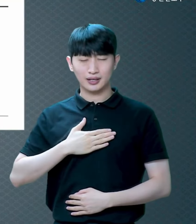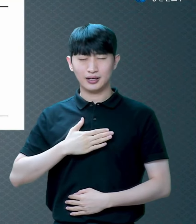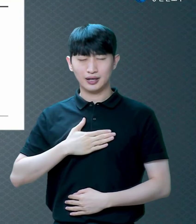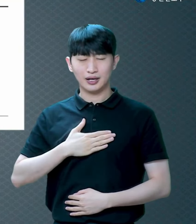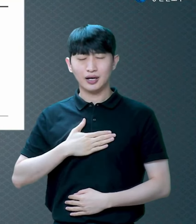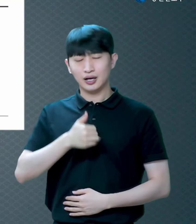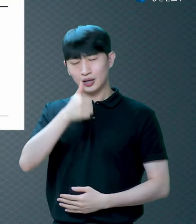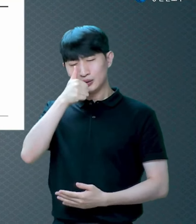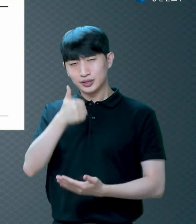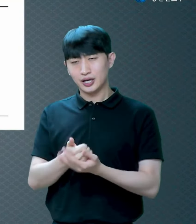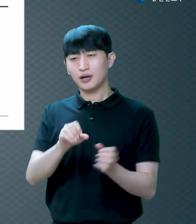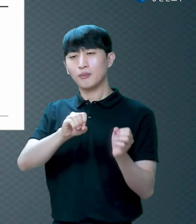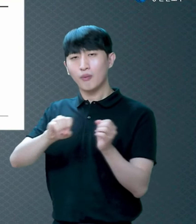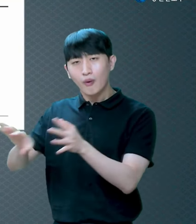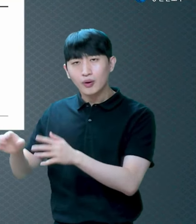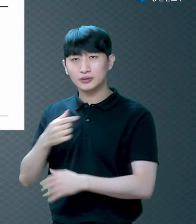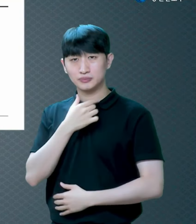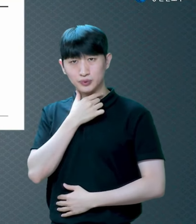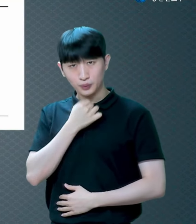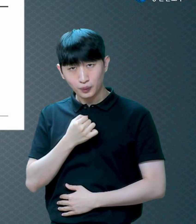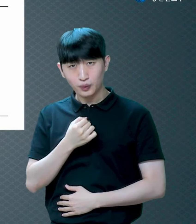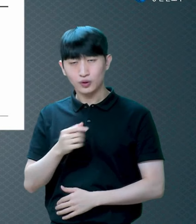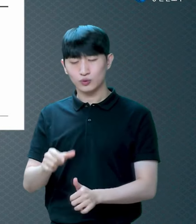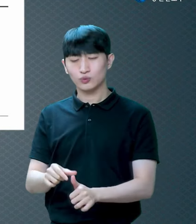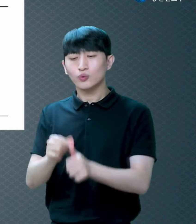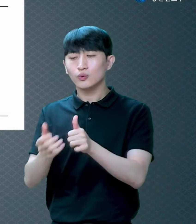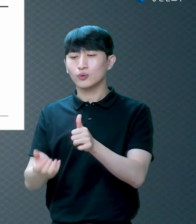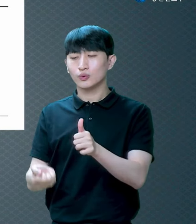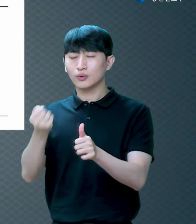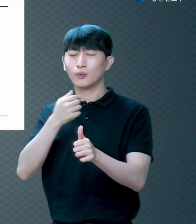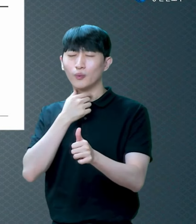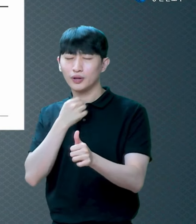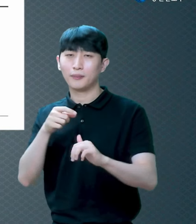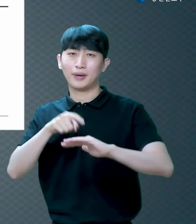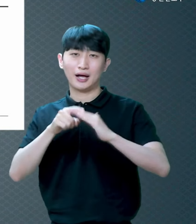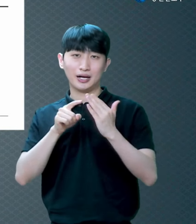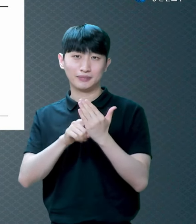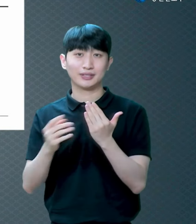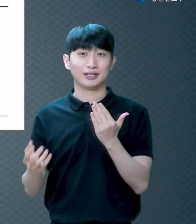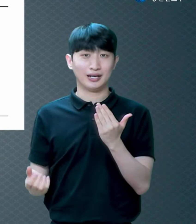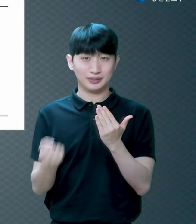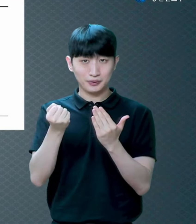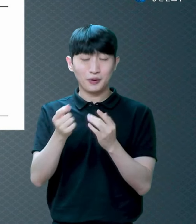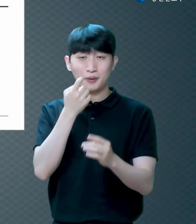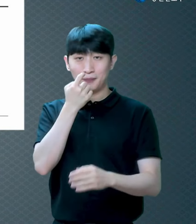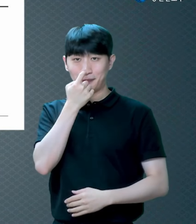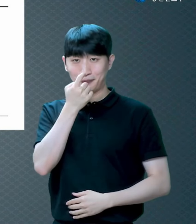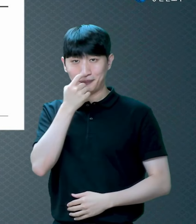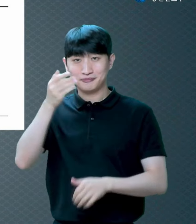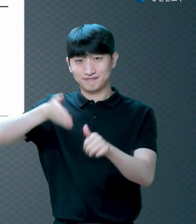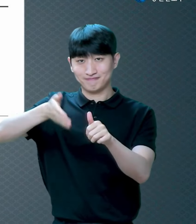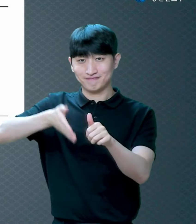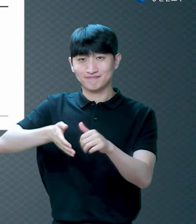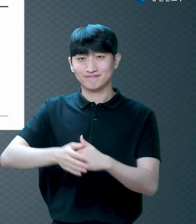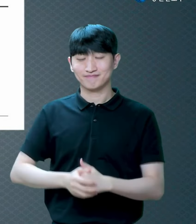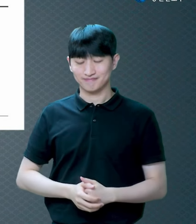말씀을 들으시면 좋을 것 같아요 로마서라고 하는 성경에 보면